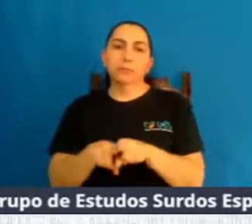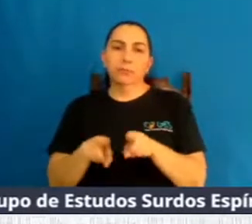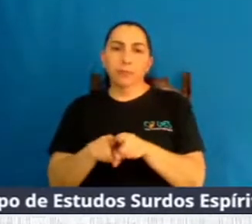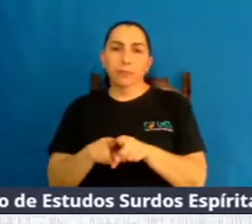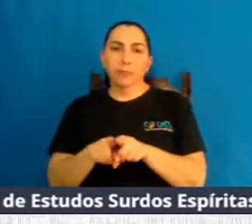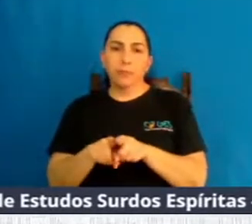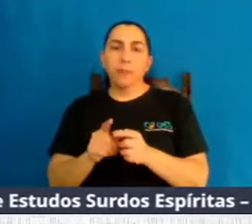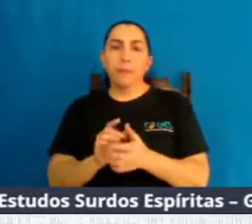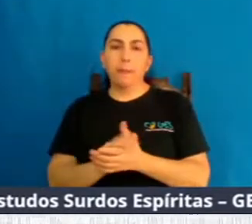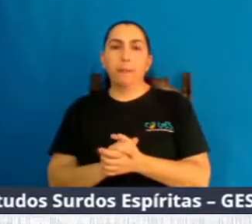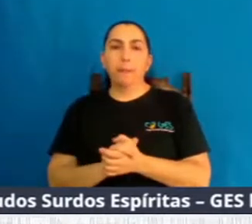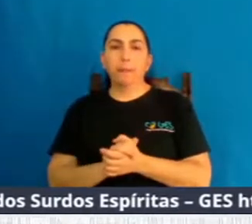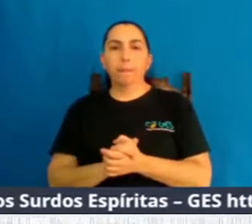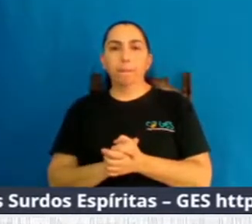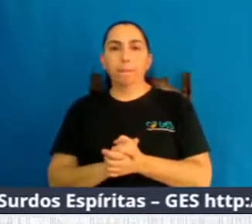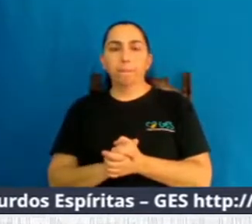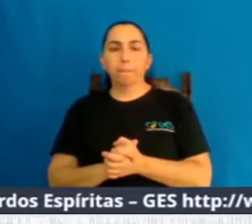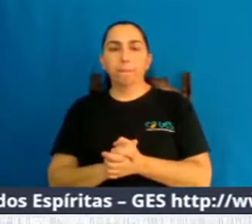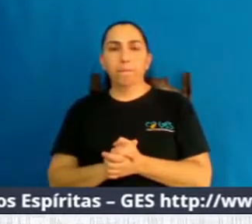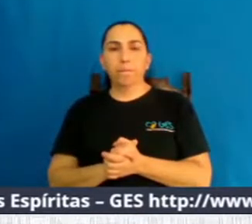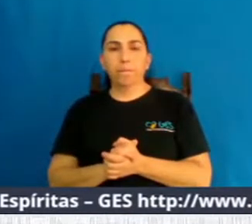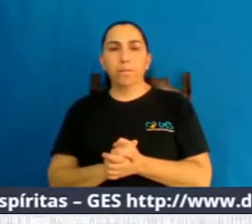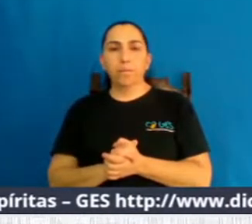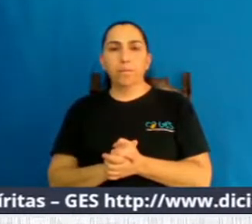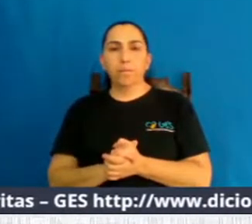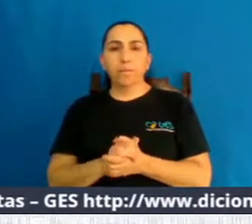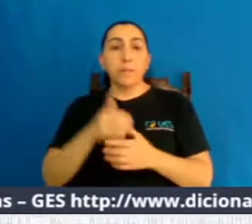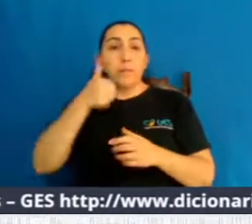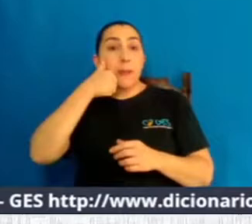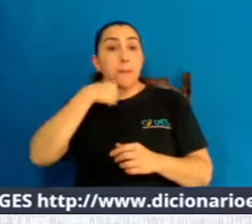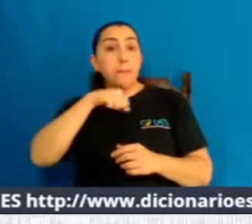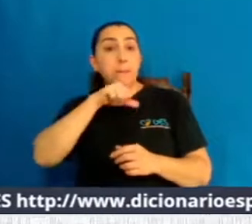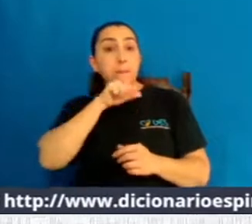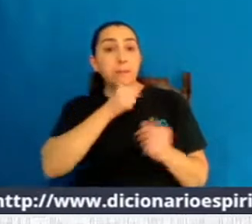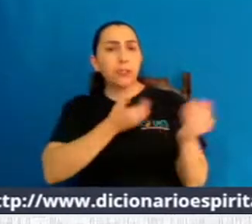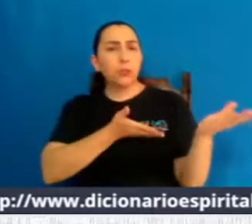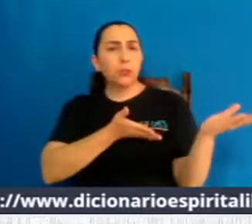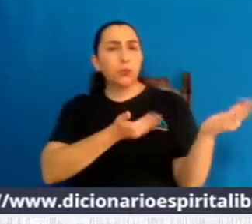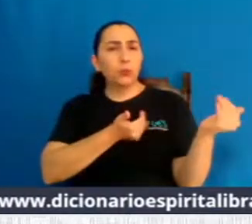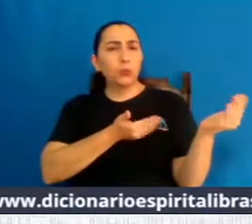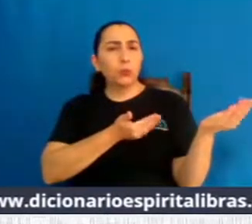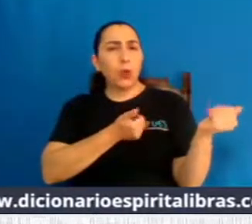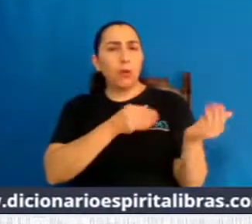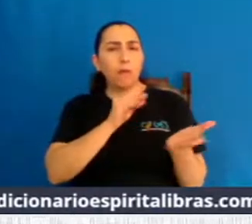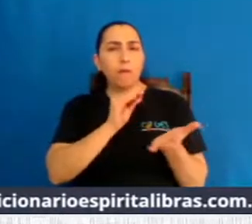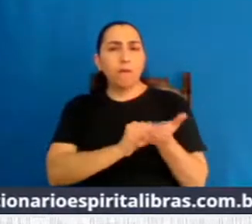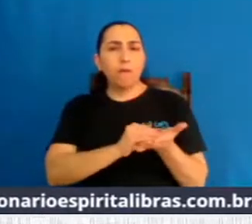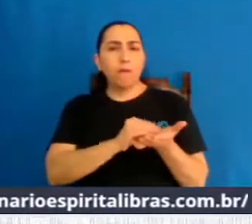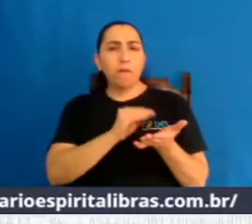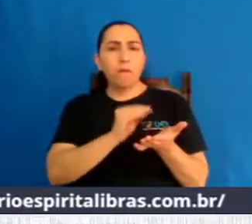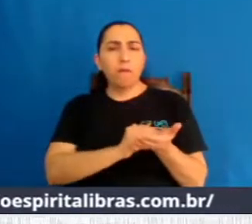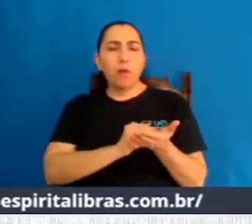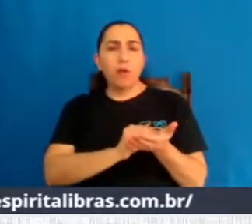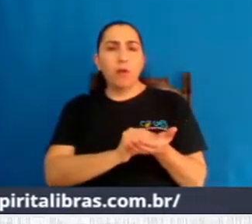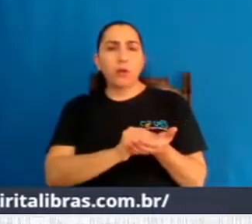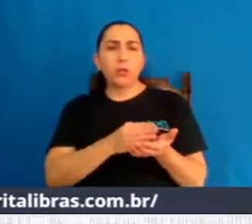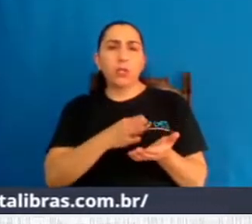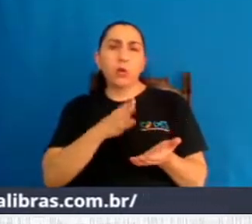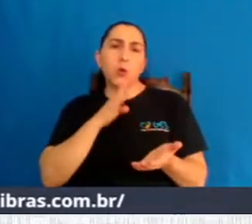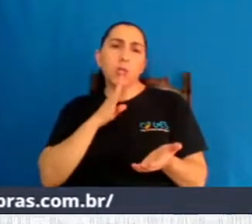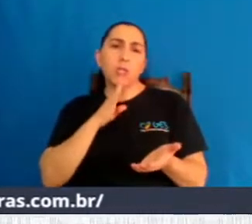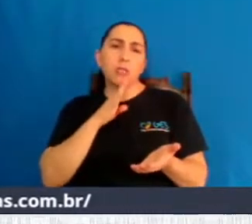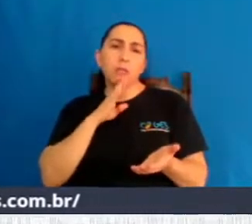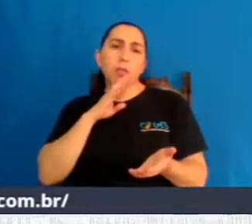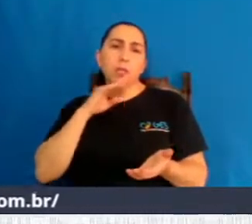Ok. Mais uma. Quando a mãe é muito jovem e não teve conhecimento que foi um crime ter abortado,